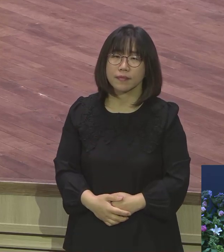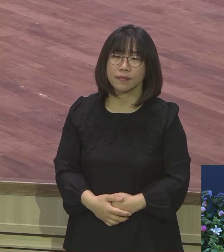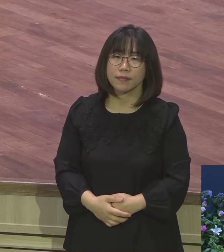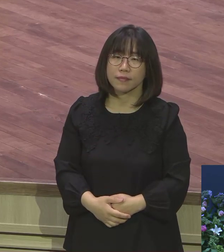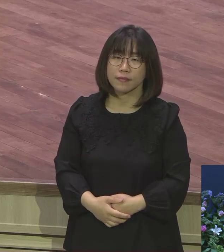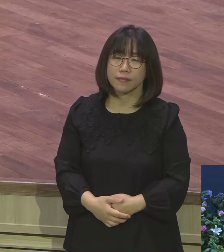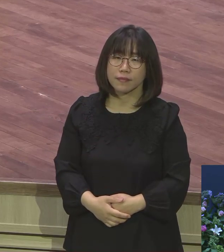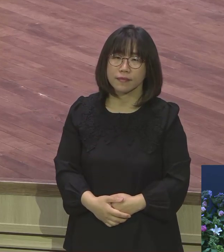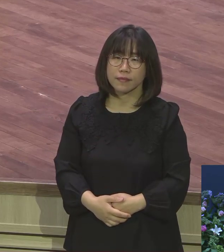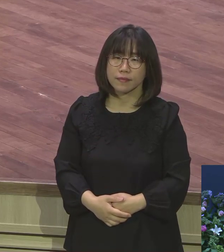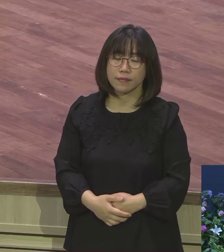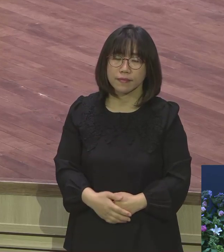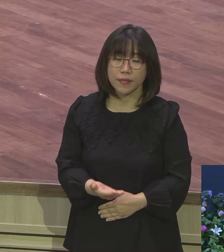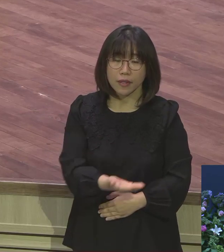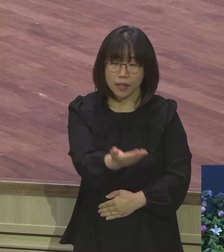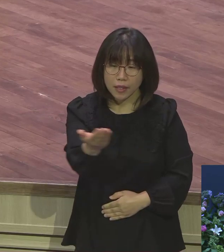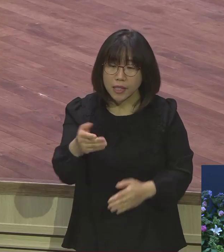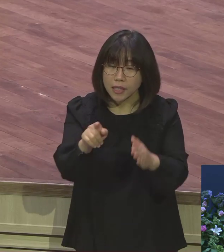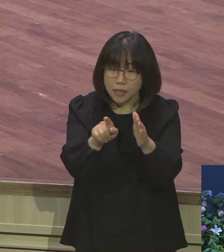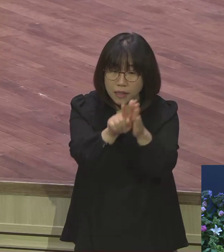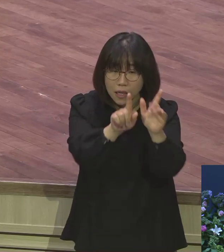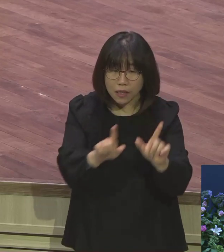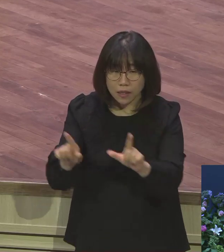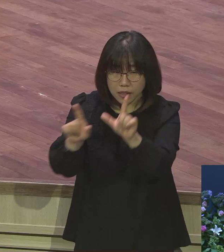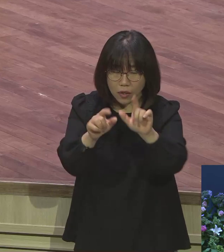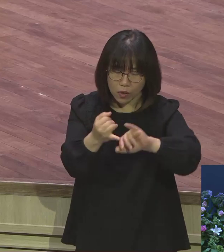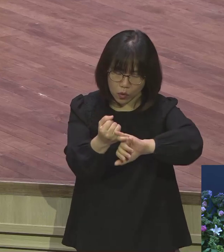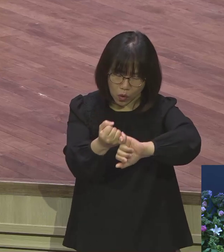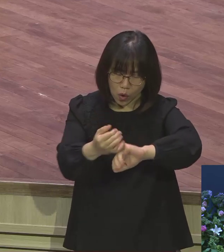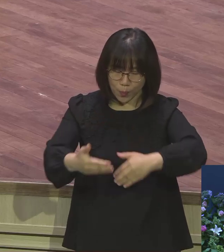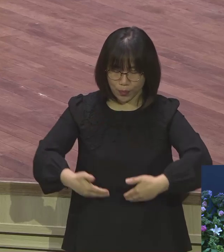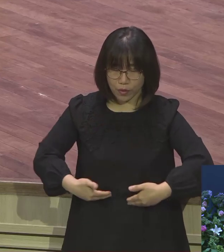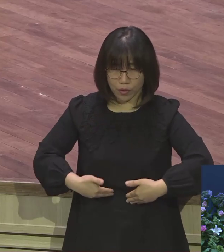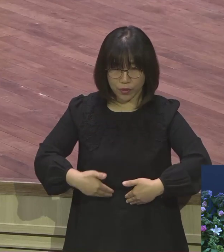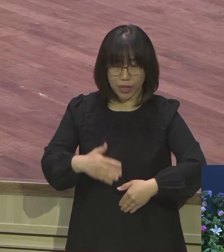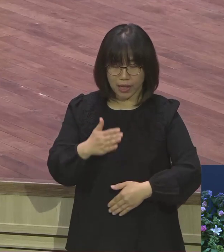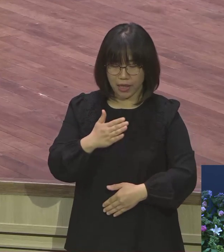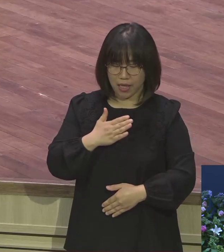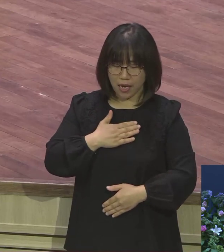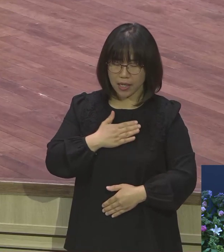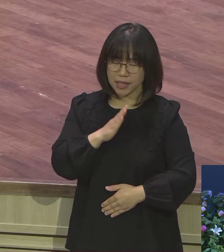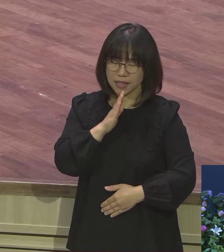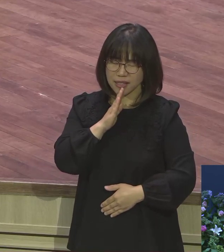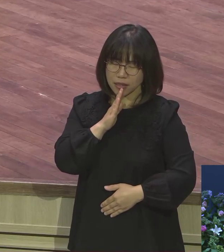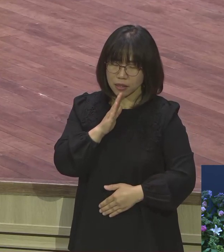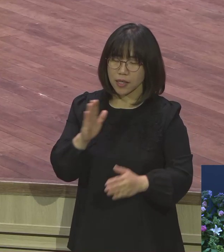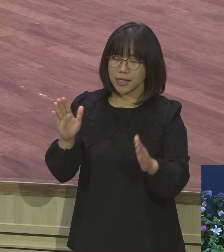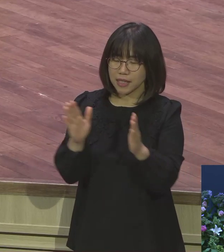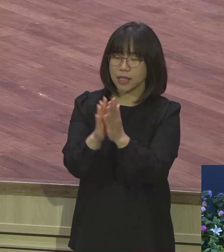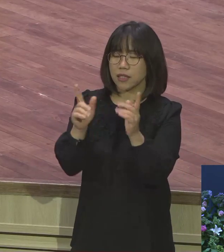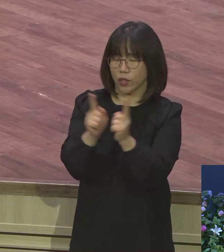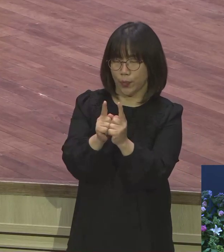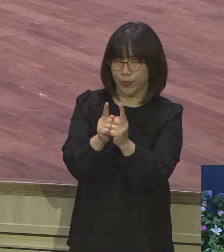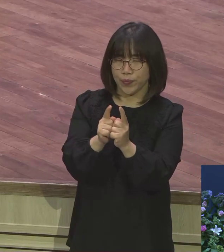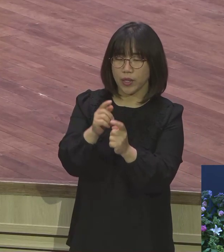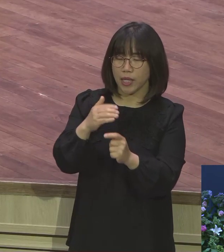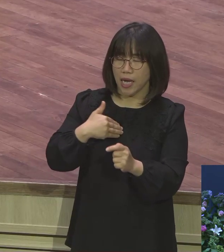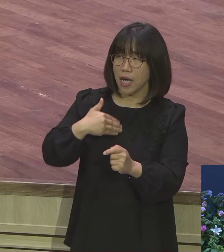우리가 신앙생활하면서 분명히 붙잡아야 될 것은 내가 직접 하나님의 언약을 체험하는 삶을